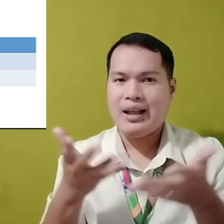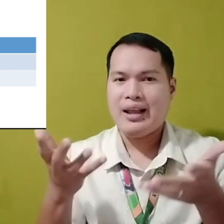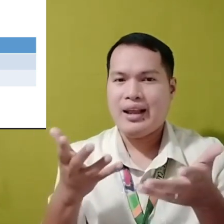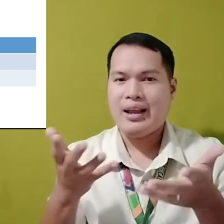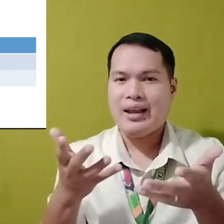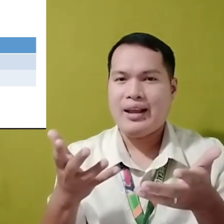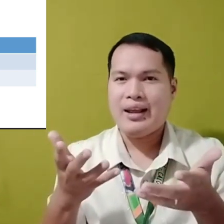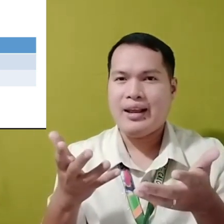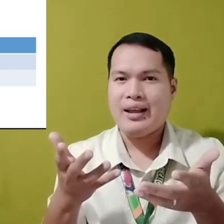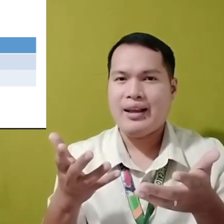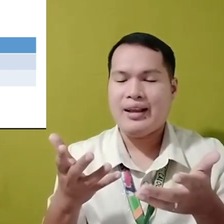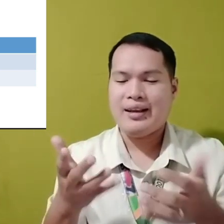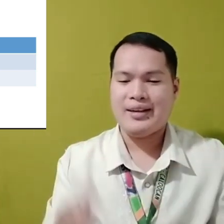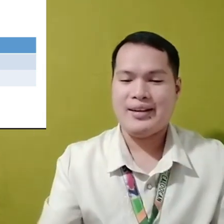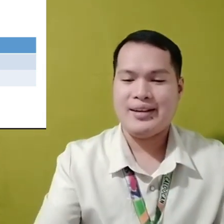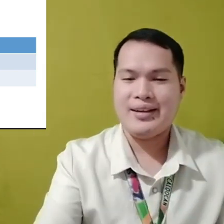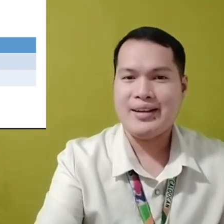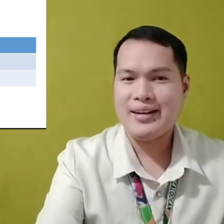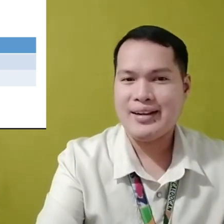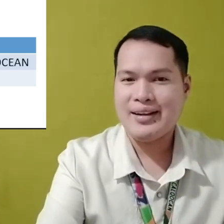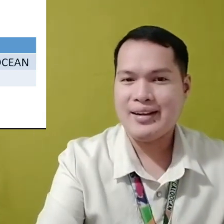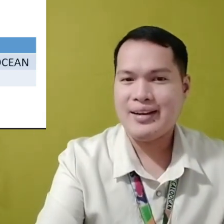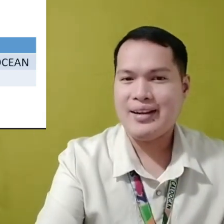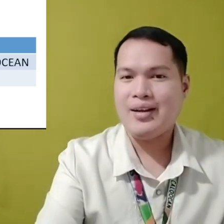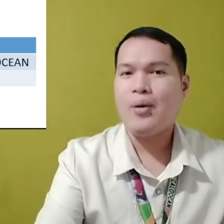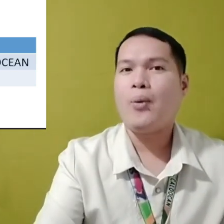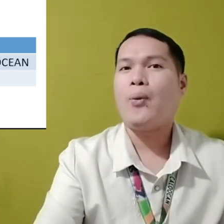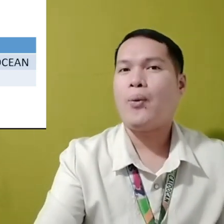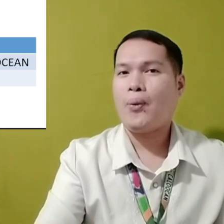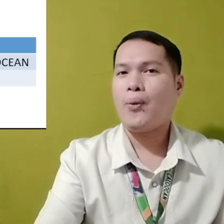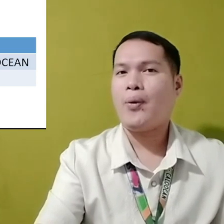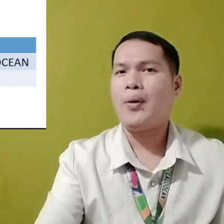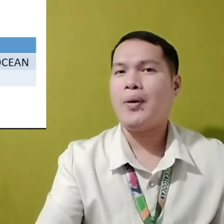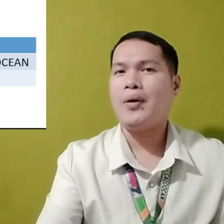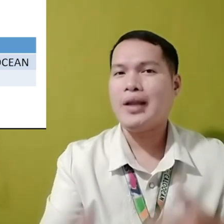Para sa kasagutan, Under the Ocean.